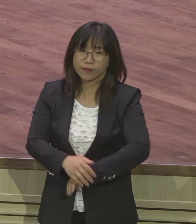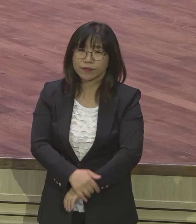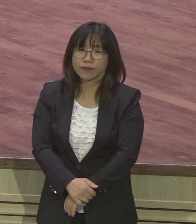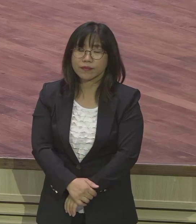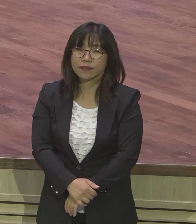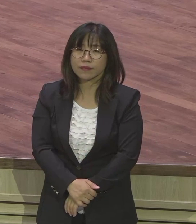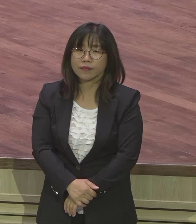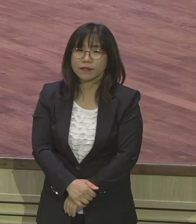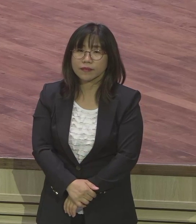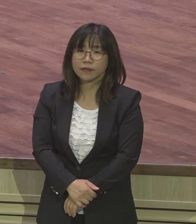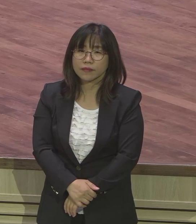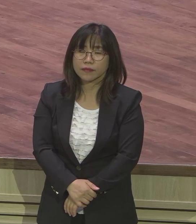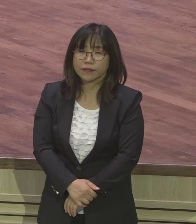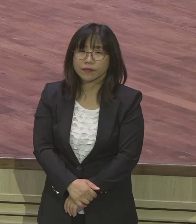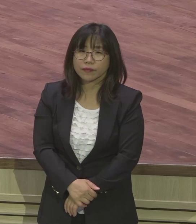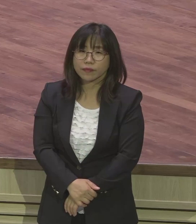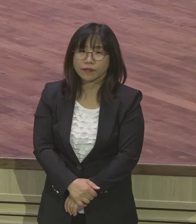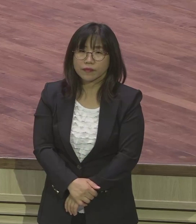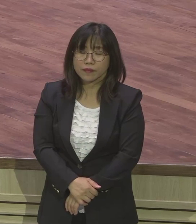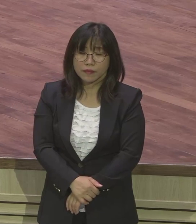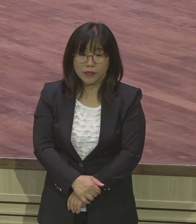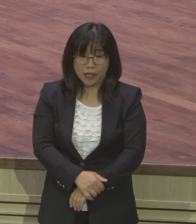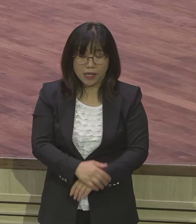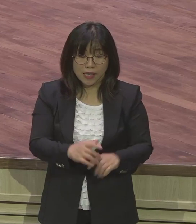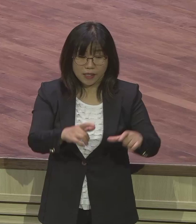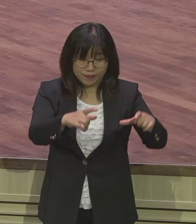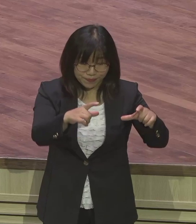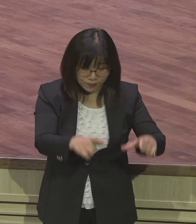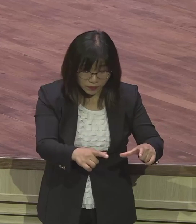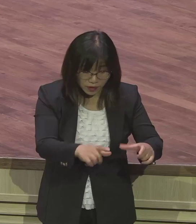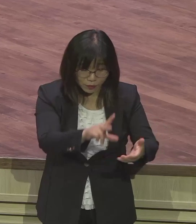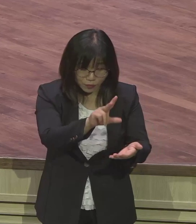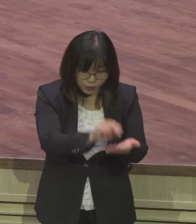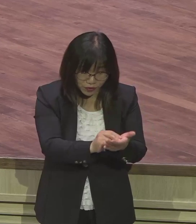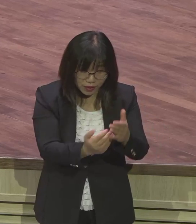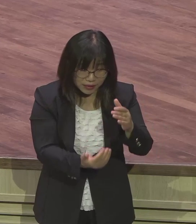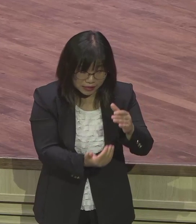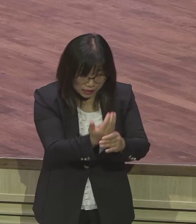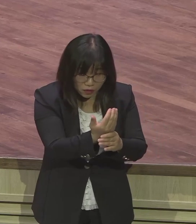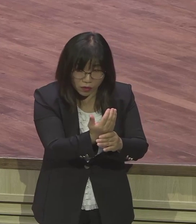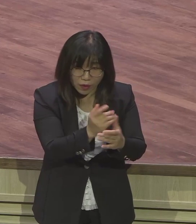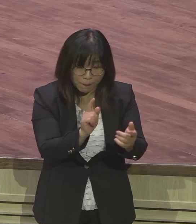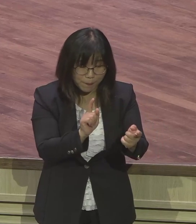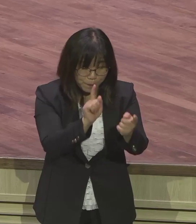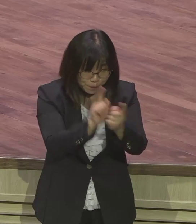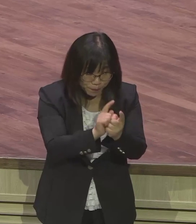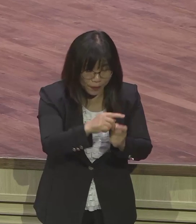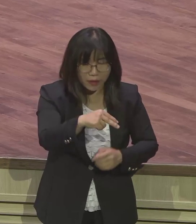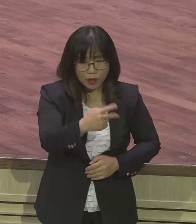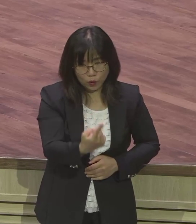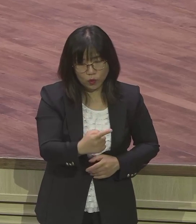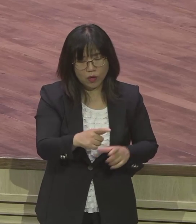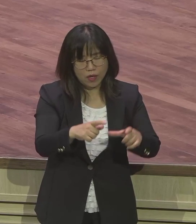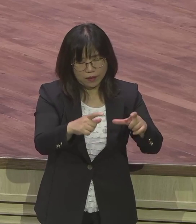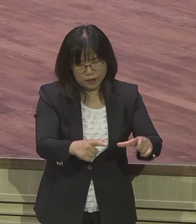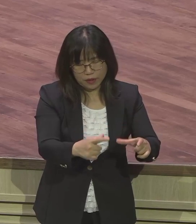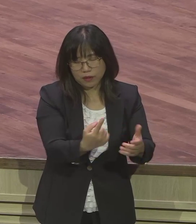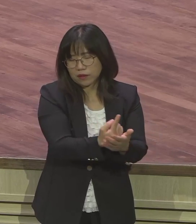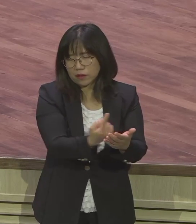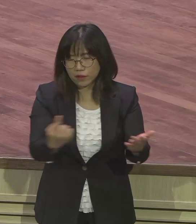문주의와 사건이 일어난다 할지라도 은약 공동체인 은약 공동체인 교회는 떠나면 안 됩니다